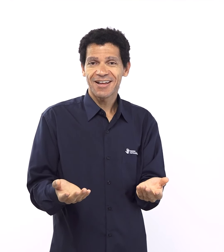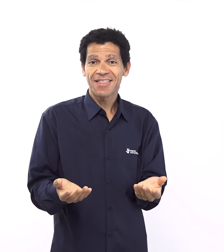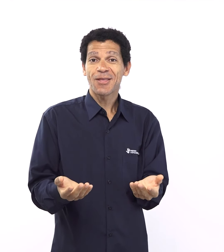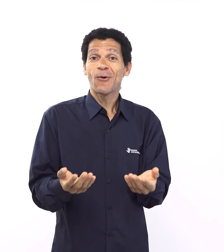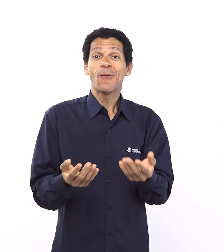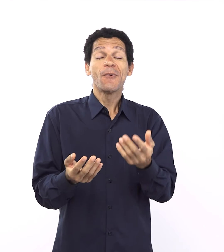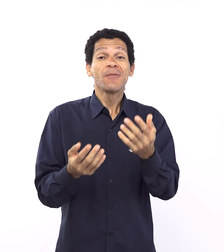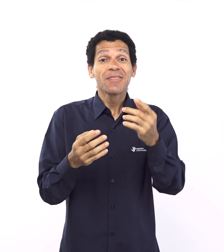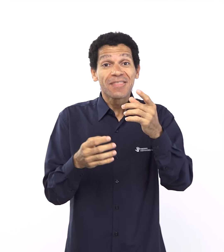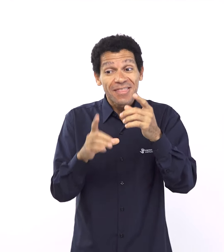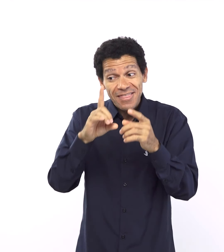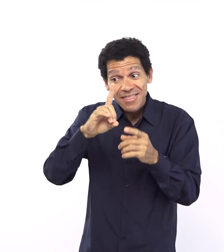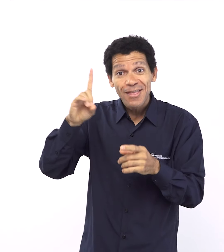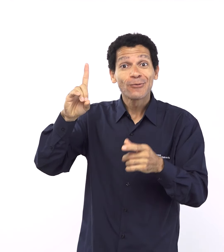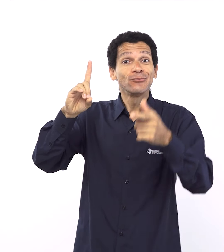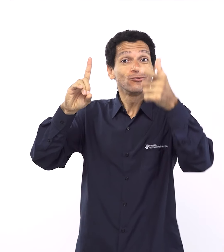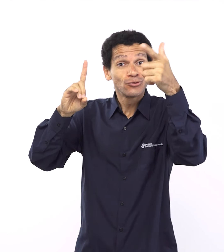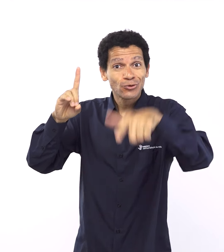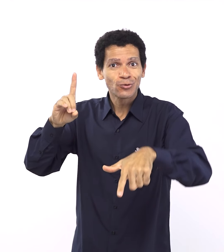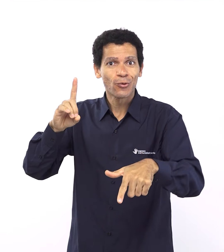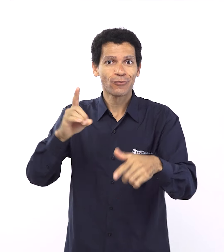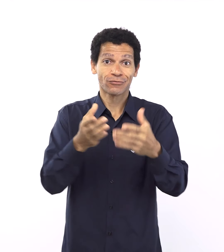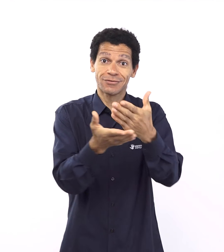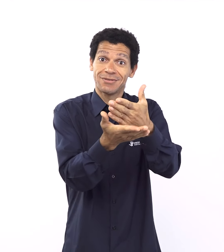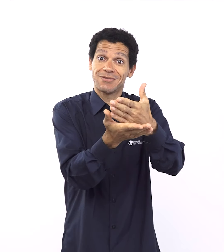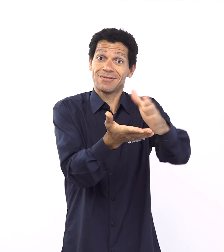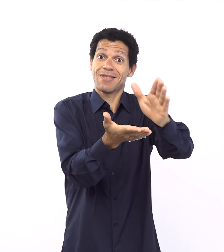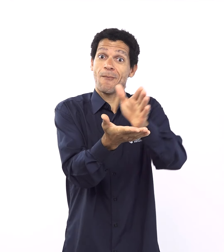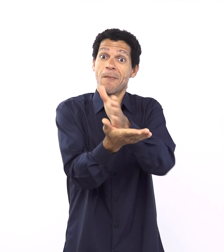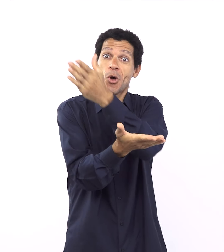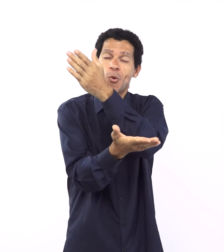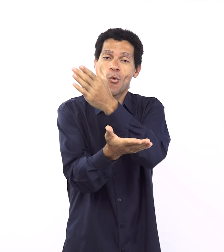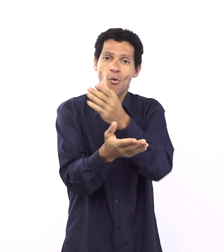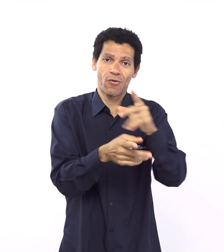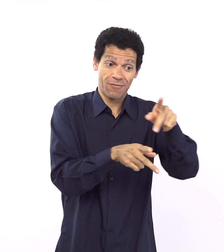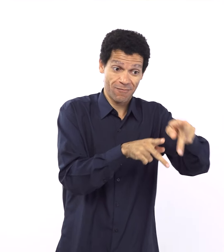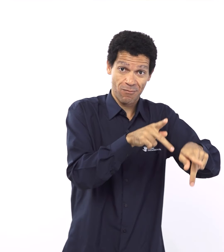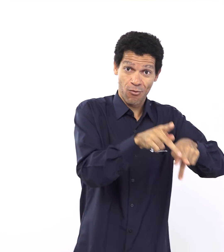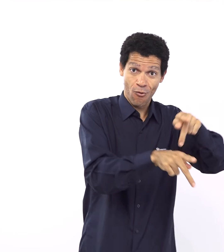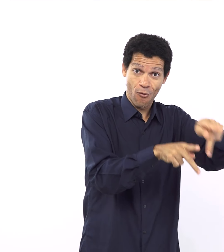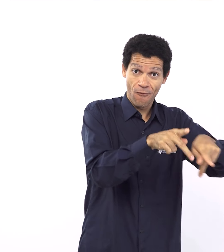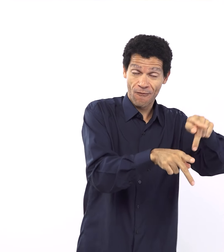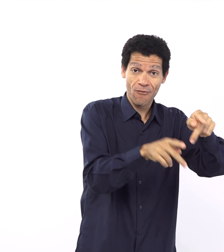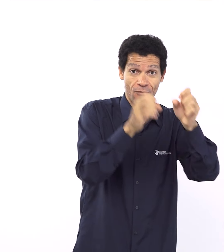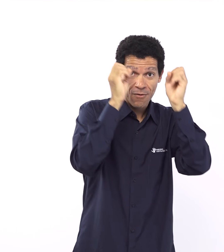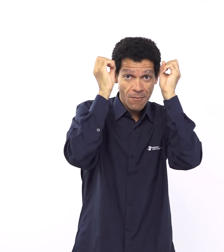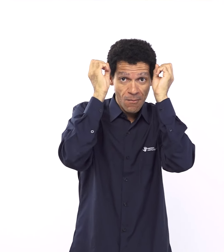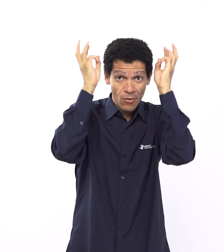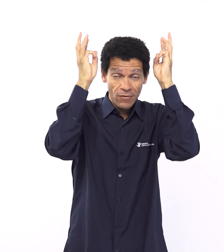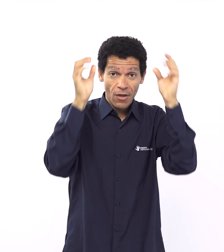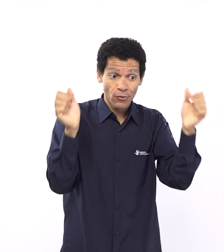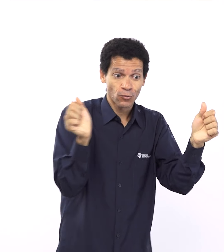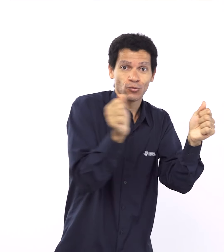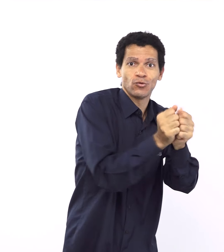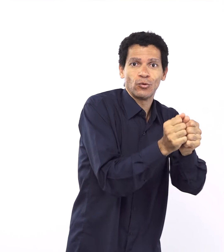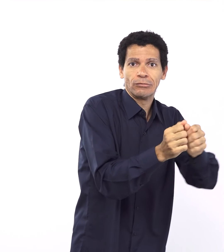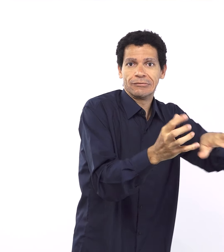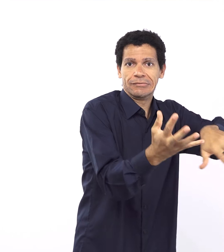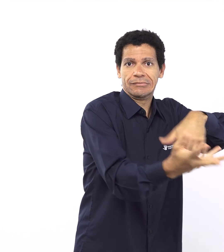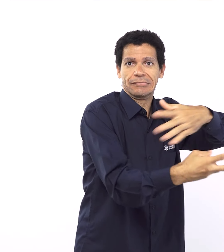e antes de levar o povo para Canaã para enfim cumprir ali o start da sua promessa de uma grande descendência